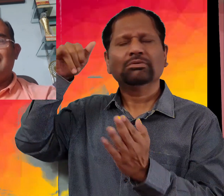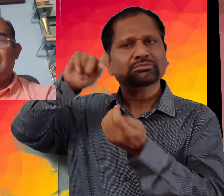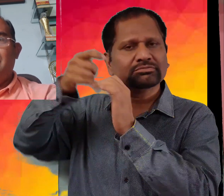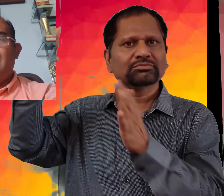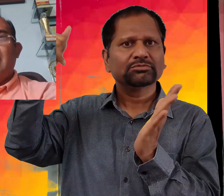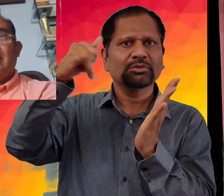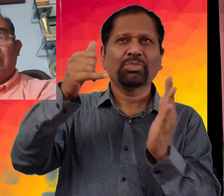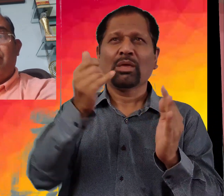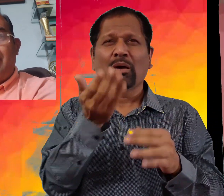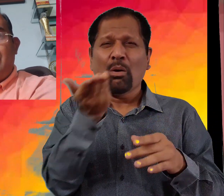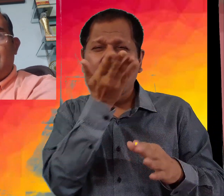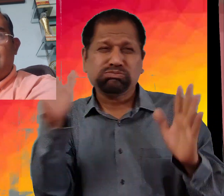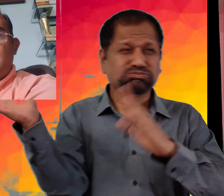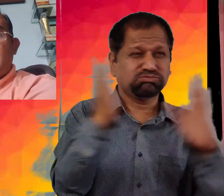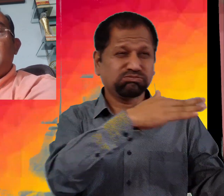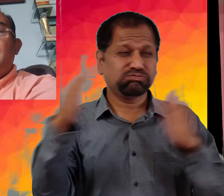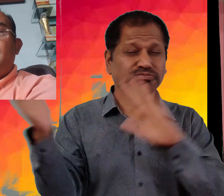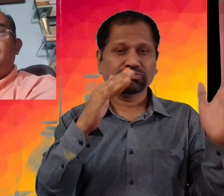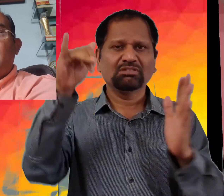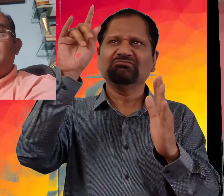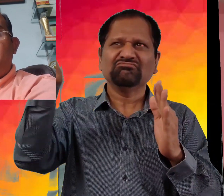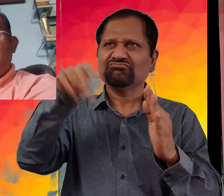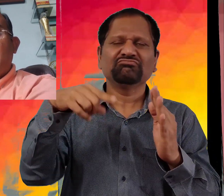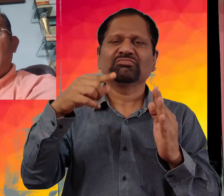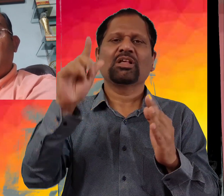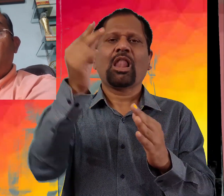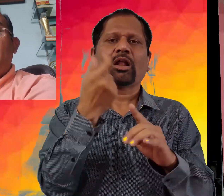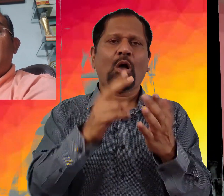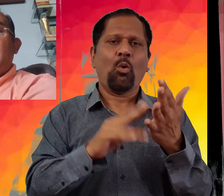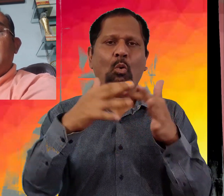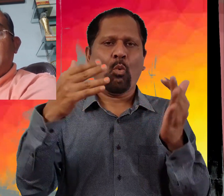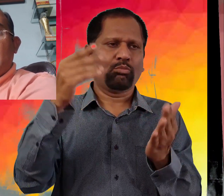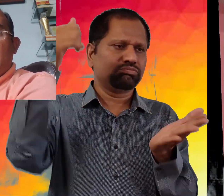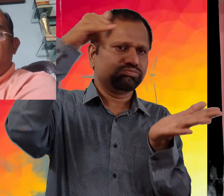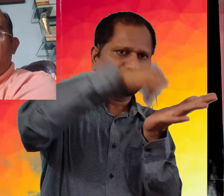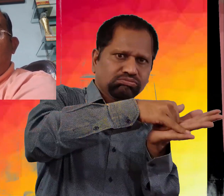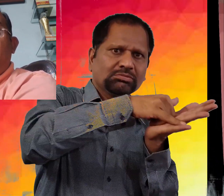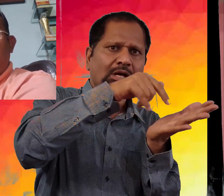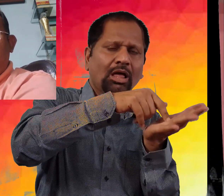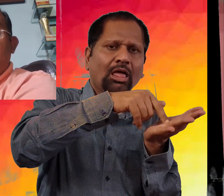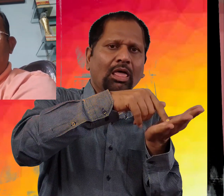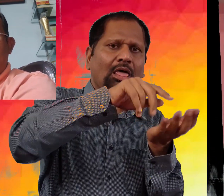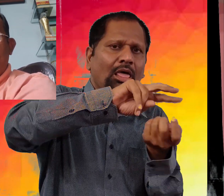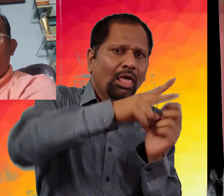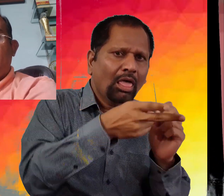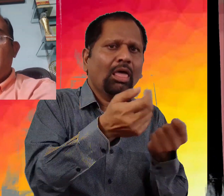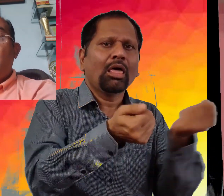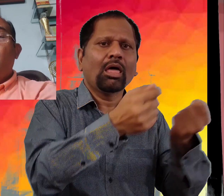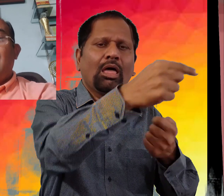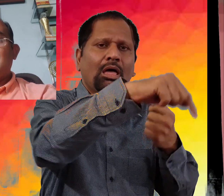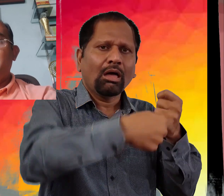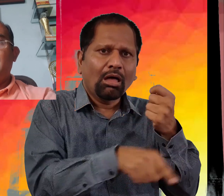پرنتو راستے میں اتنا توفان آیا کہ میرا فلائٹ لکھنوں میں لینڈنگ کنا نہیں پڑی ایمرجنسی لینڈنگ